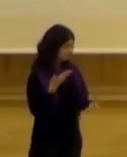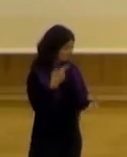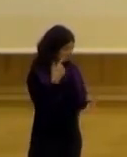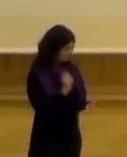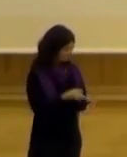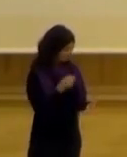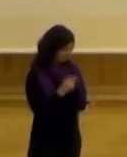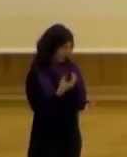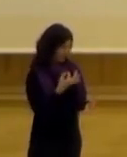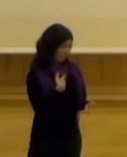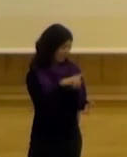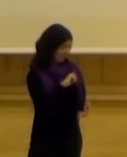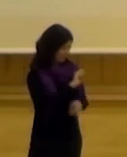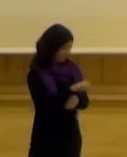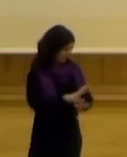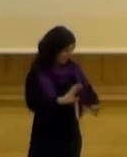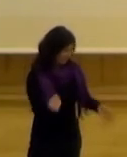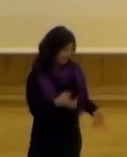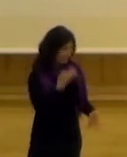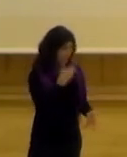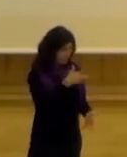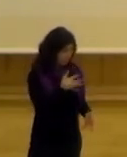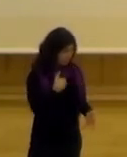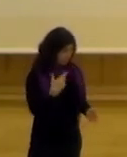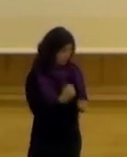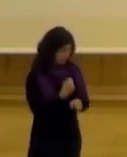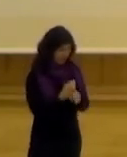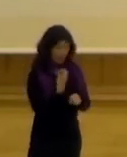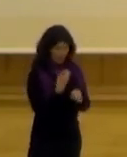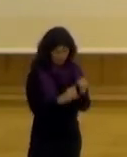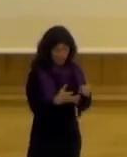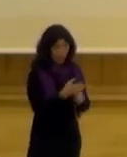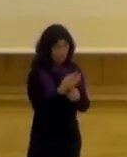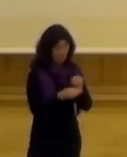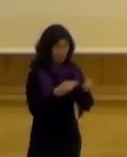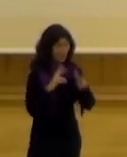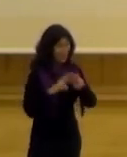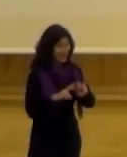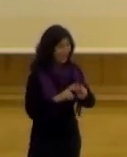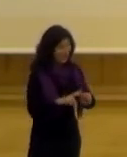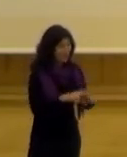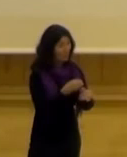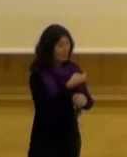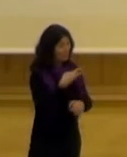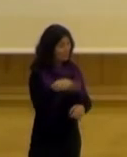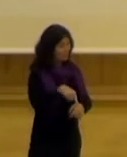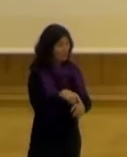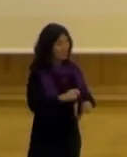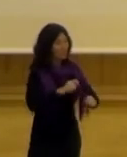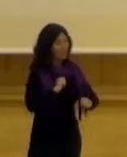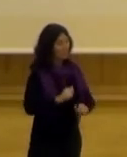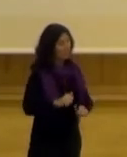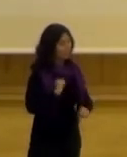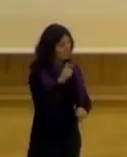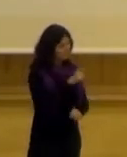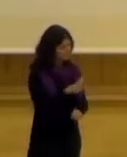es lo más que tenemos que tener alguien que quiere trabajar va a trabajar y los laboratorios han dado la oportunidad de